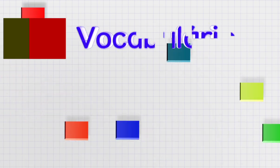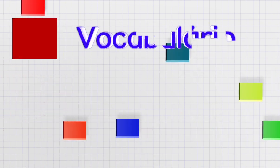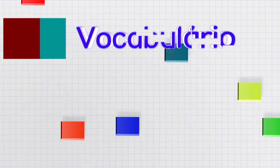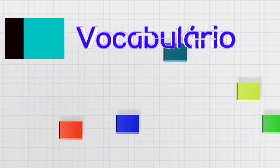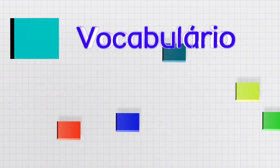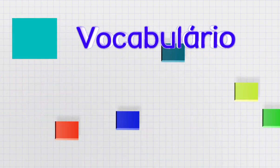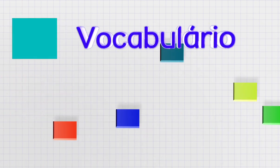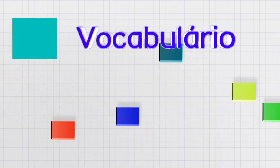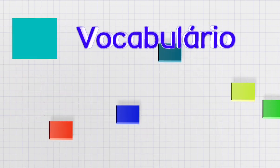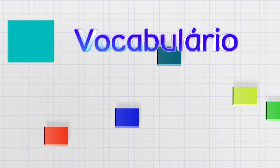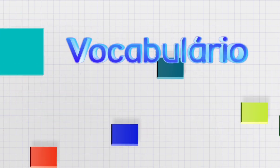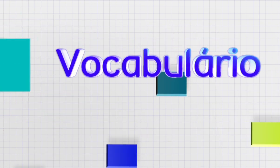Vocabulário